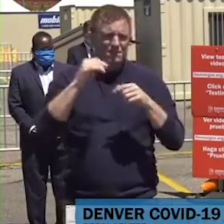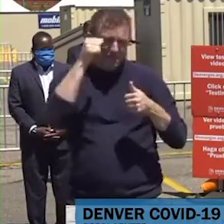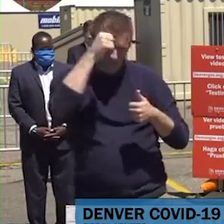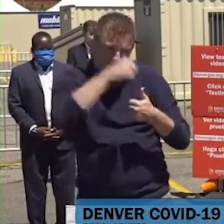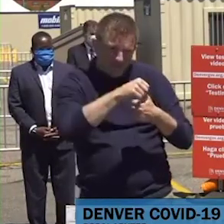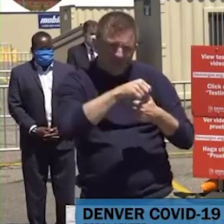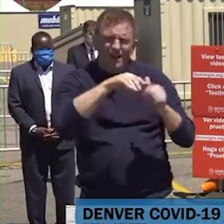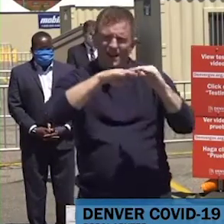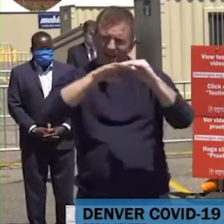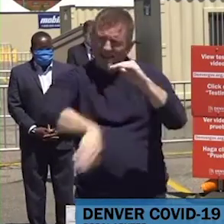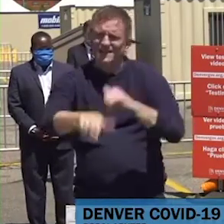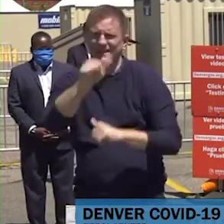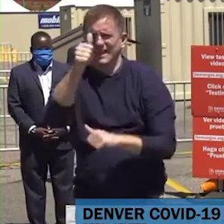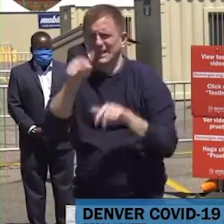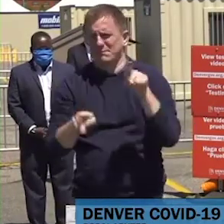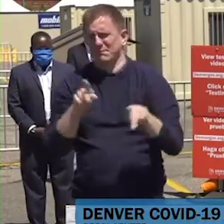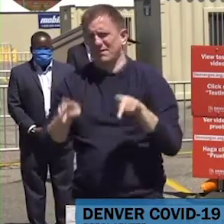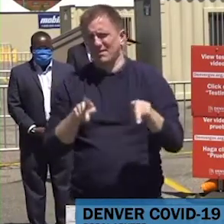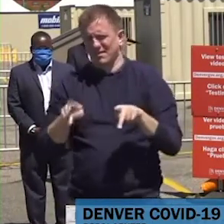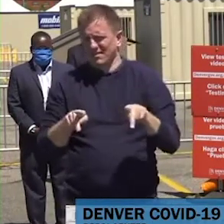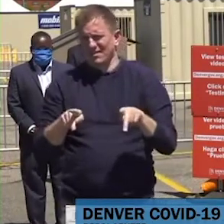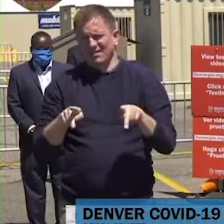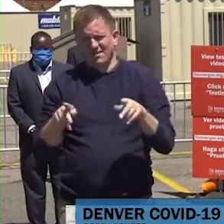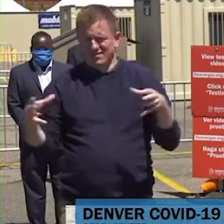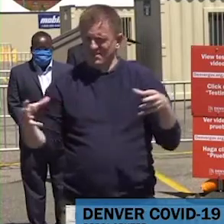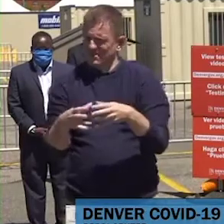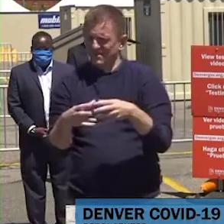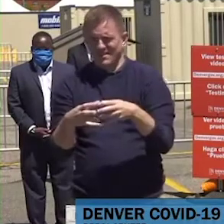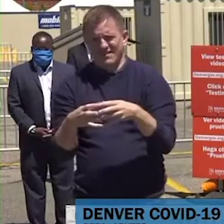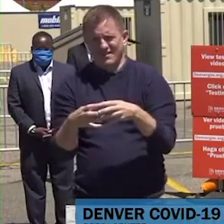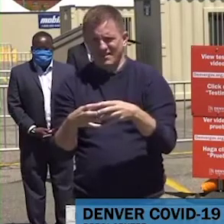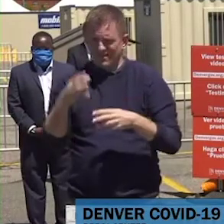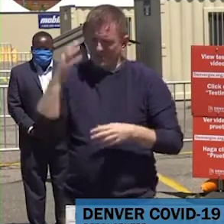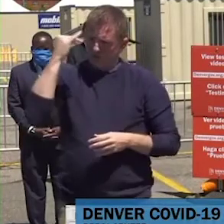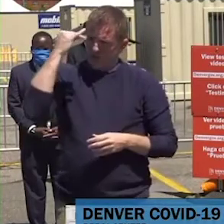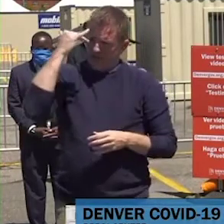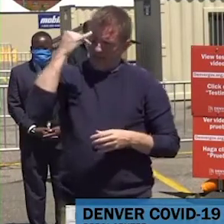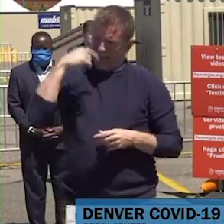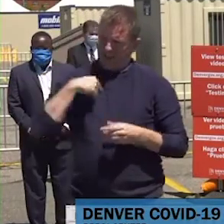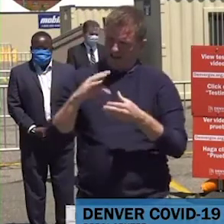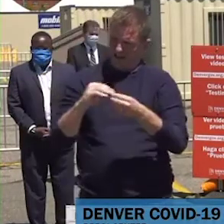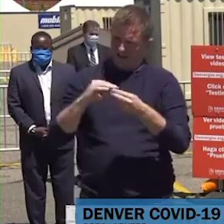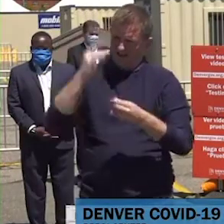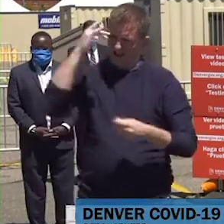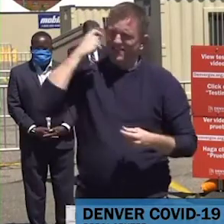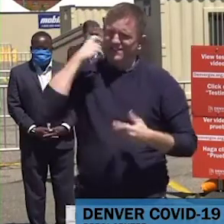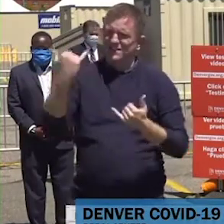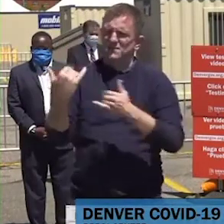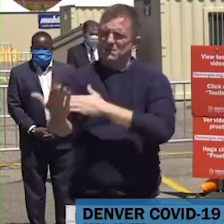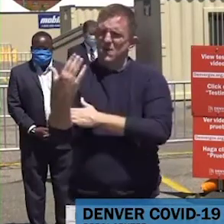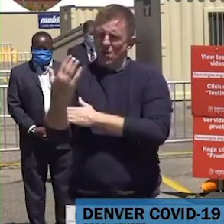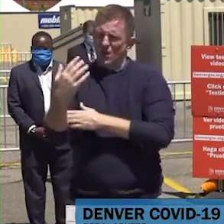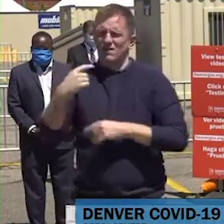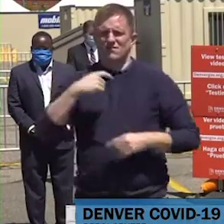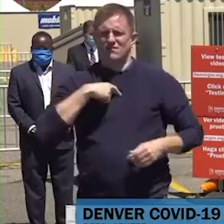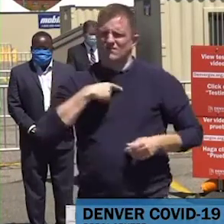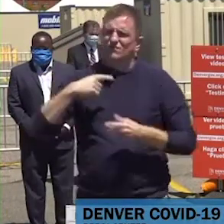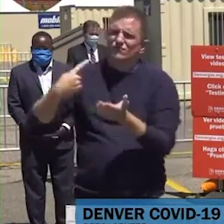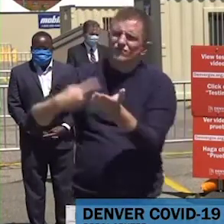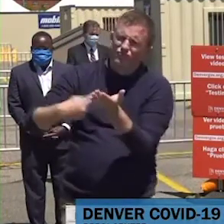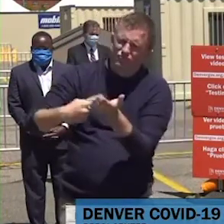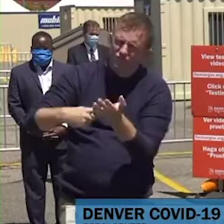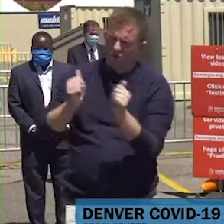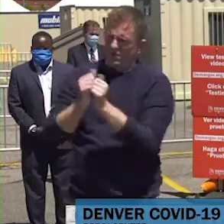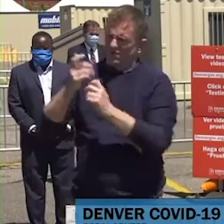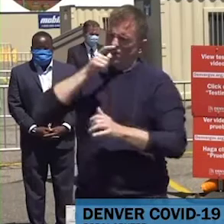contagiosos con el coronavirus en este momento. Ahora imagínense, imagínense que la gente no escucha a los consejos